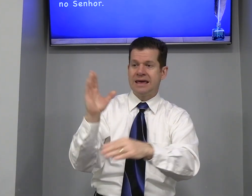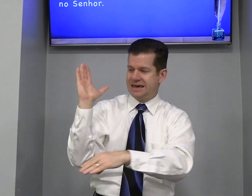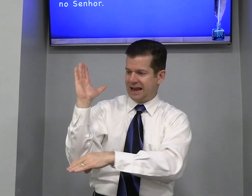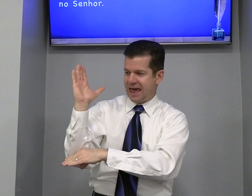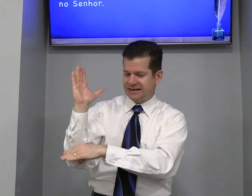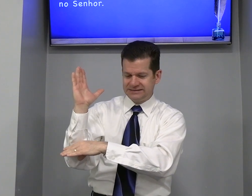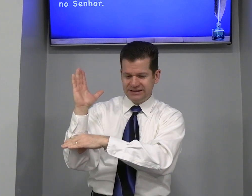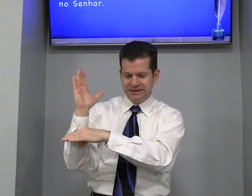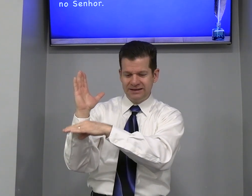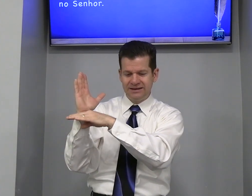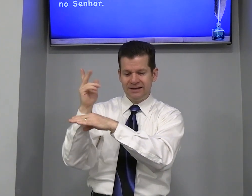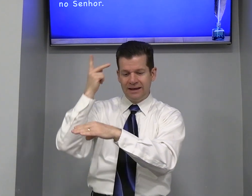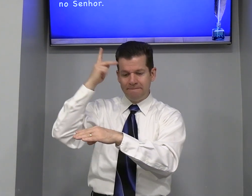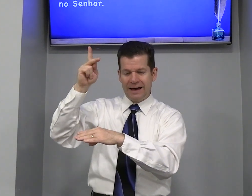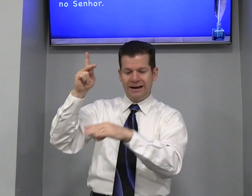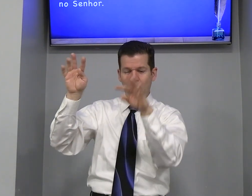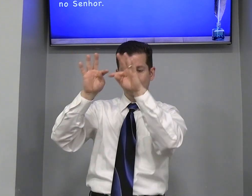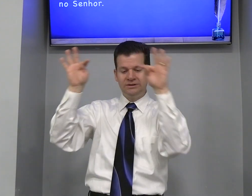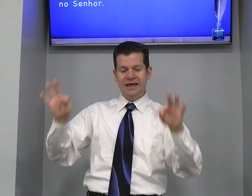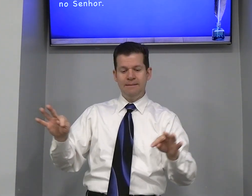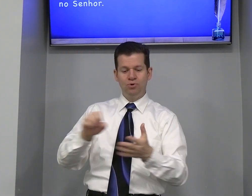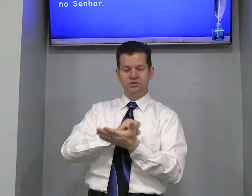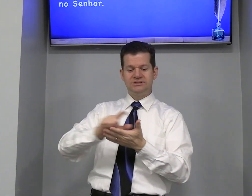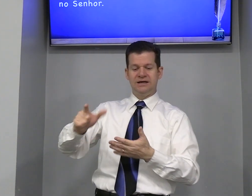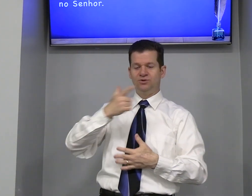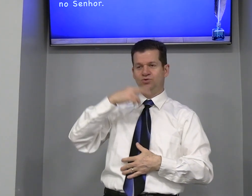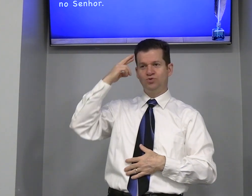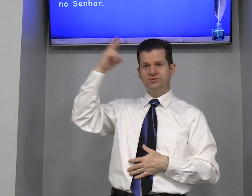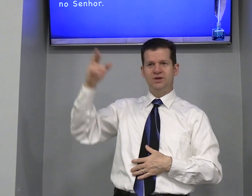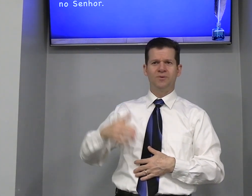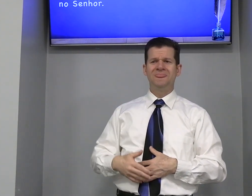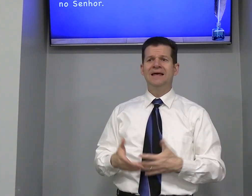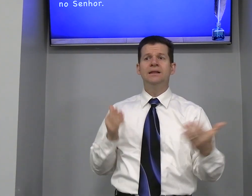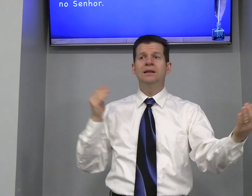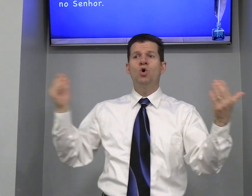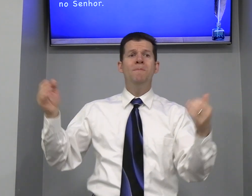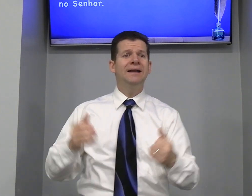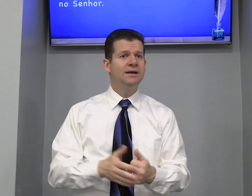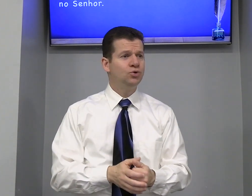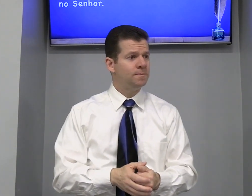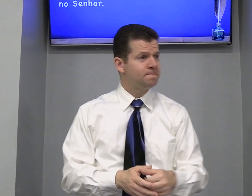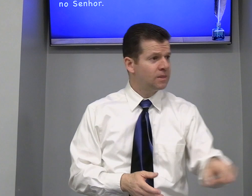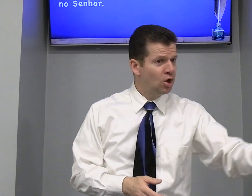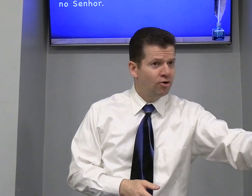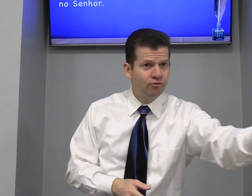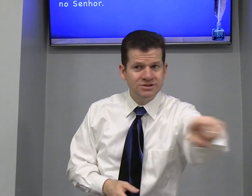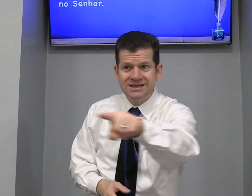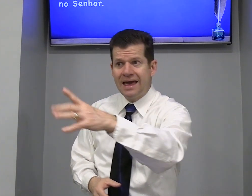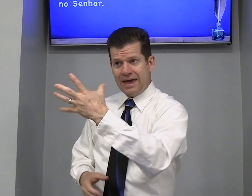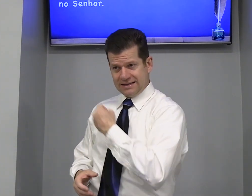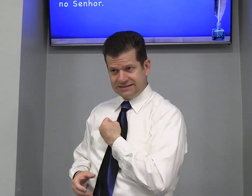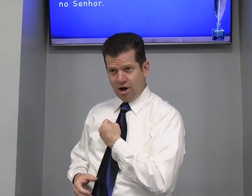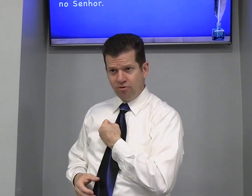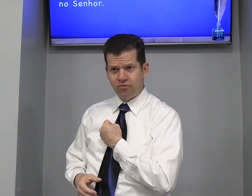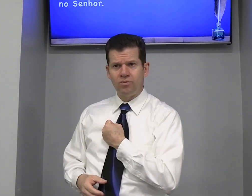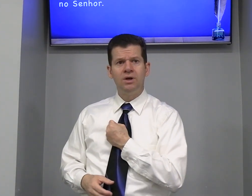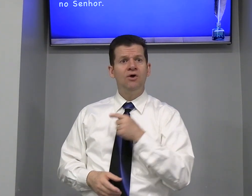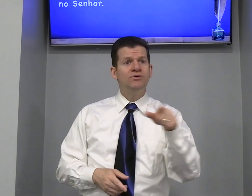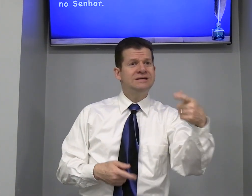Cresce Para o Tempo Santo Do Senhor Então está Comparando Você É salvo Você